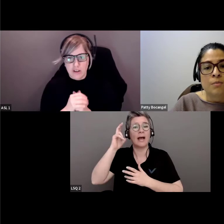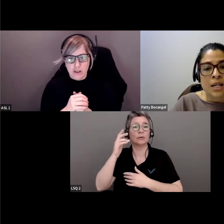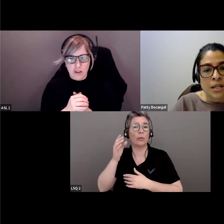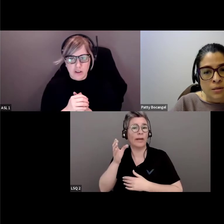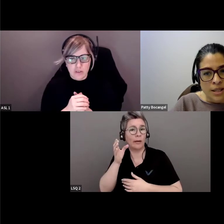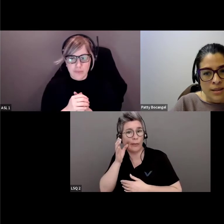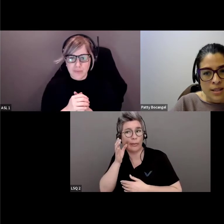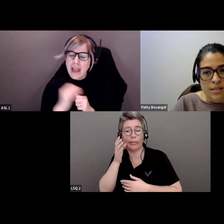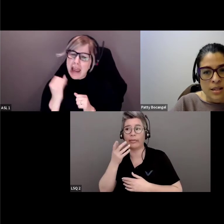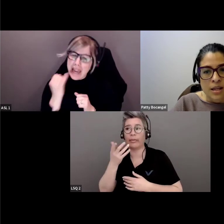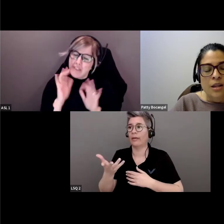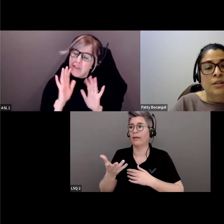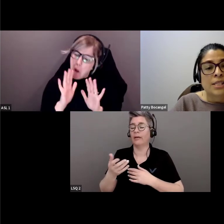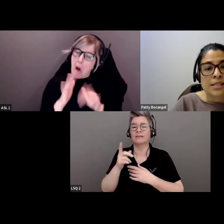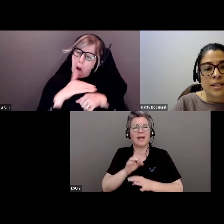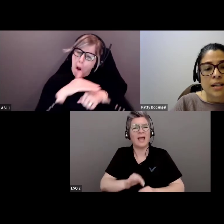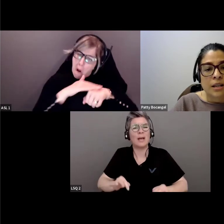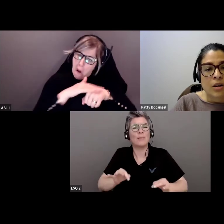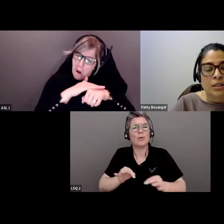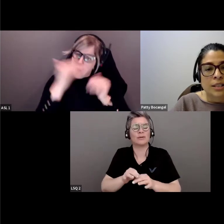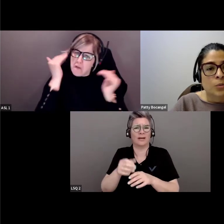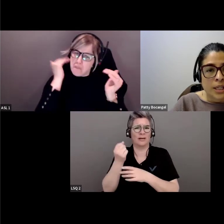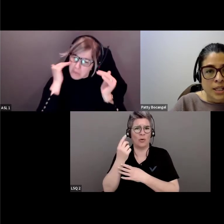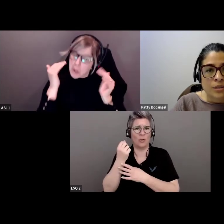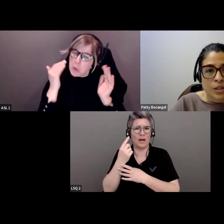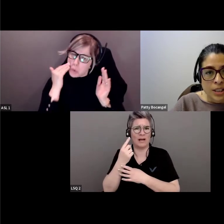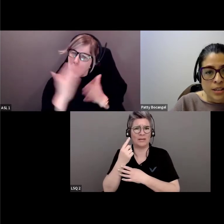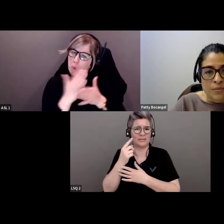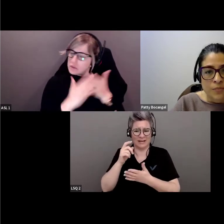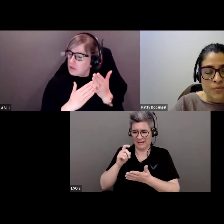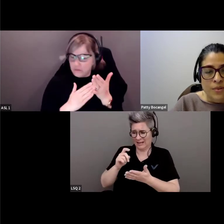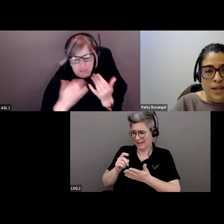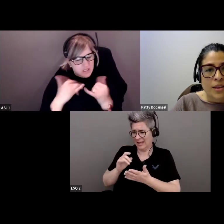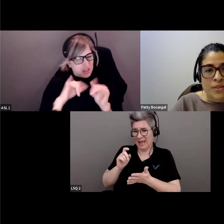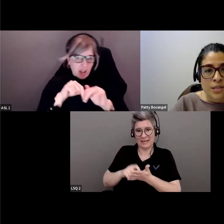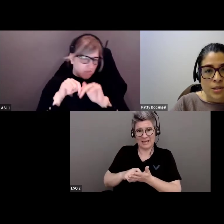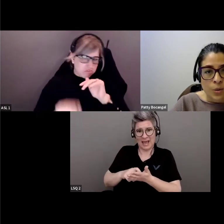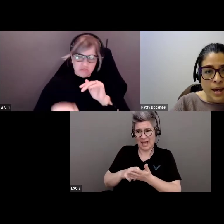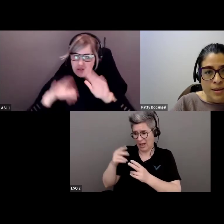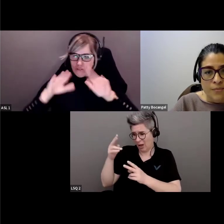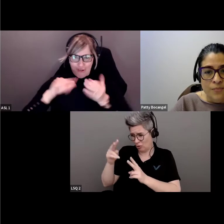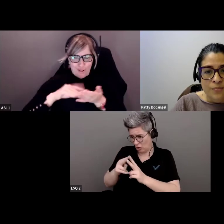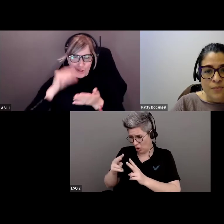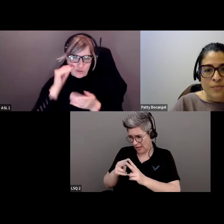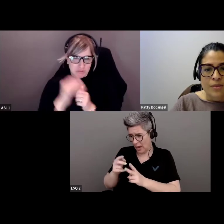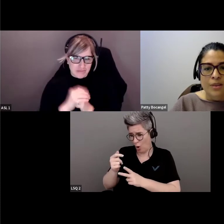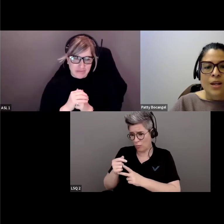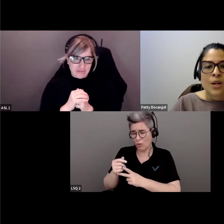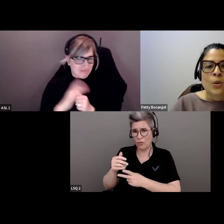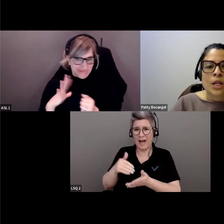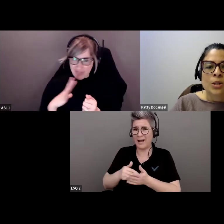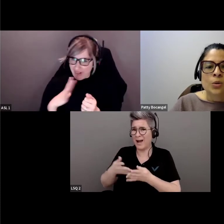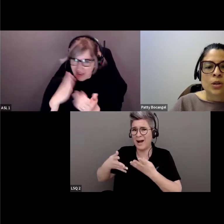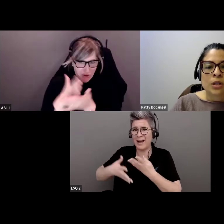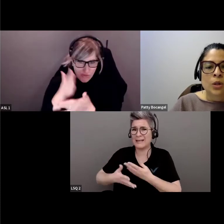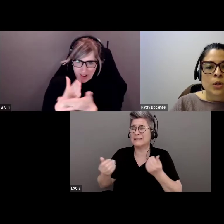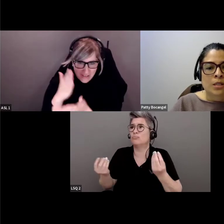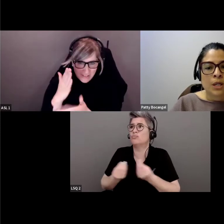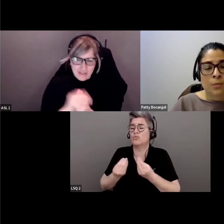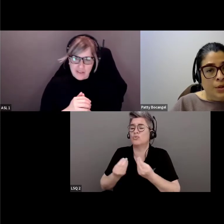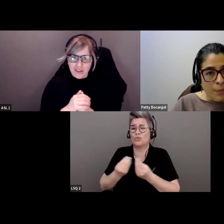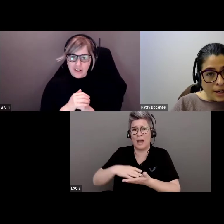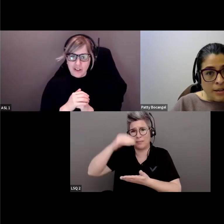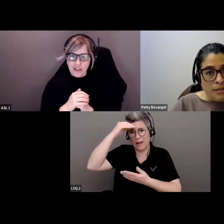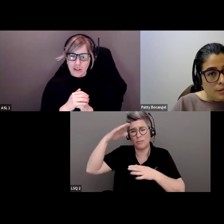Et il faut comprendre, même qu'une fois familier avec ces choses, nous aurons encore beaucoup de choses à apprendre. Et c'est parfaitement